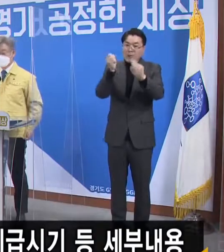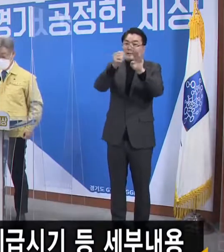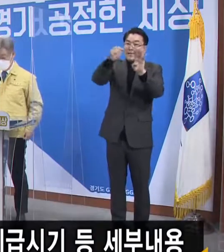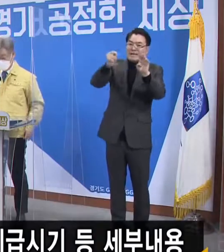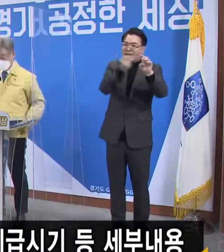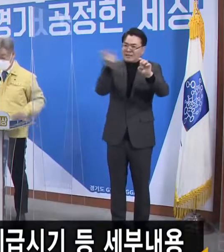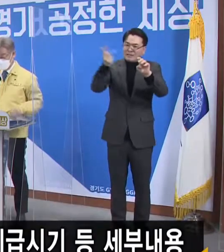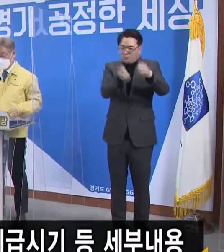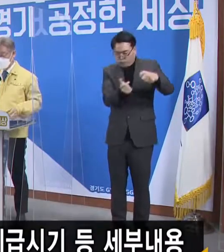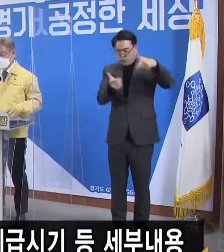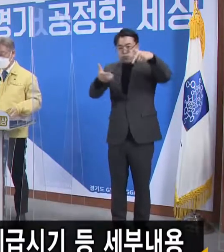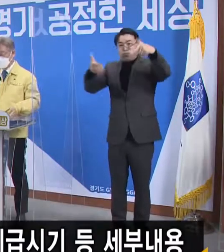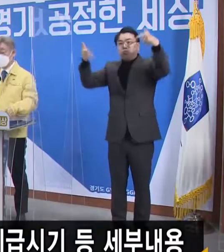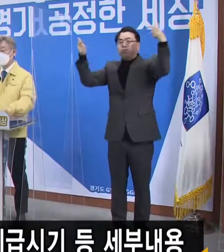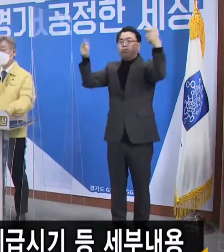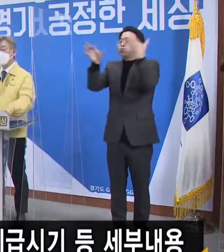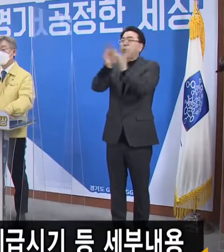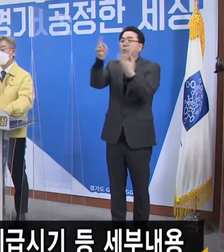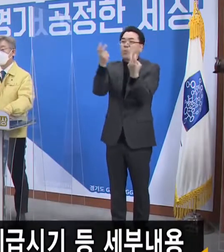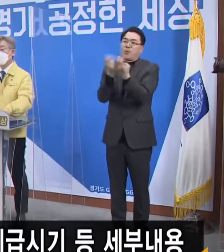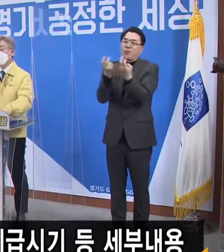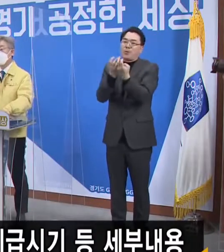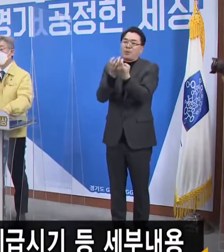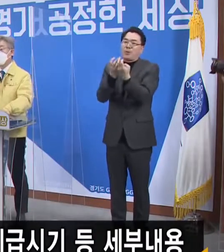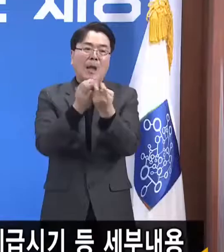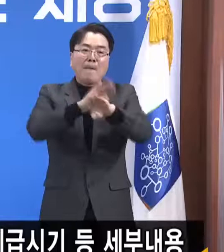발생했을 때 대책도 계신지